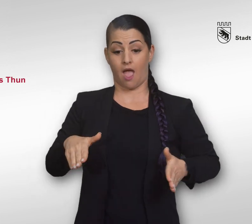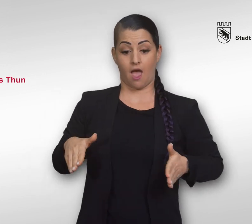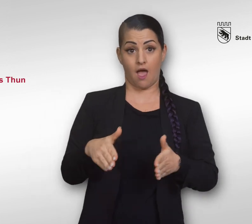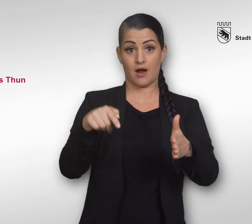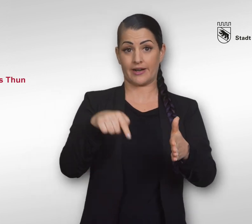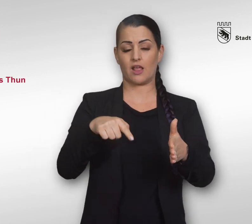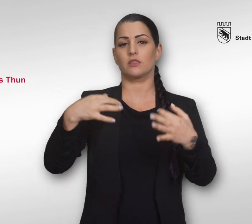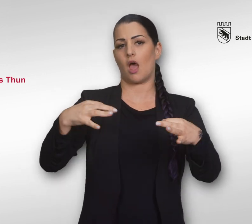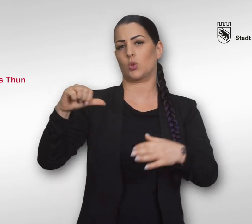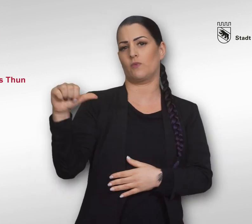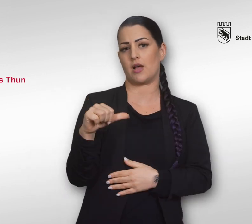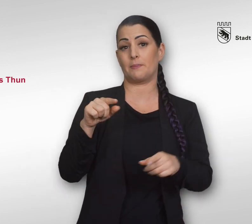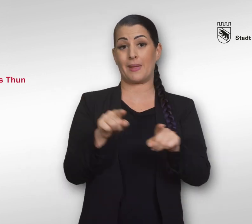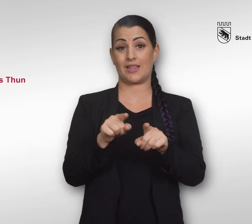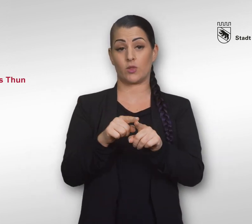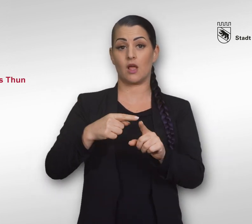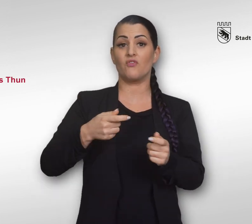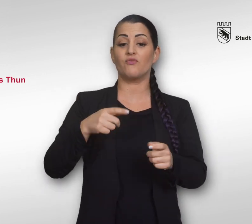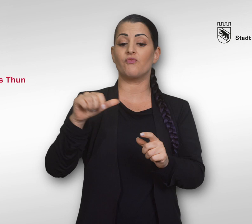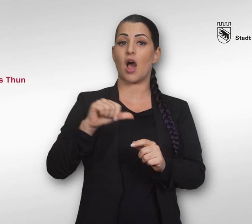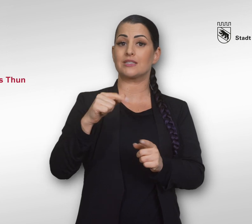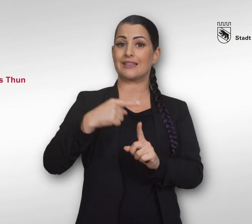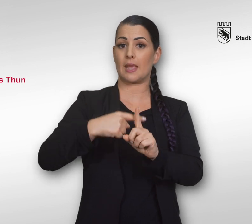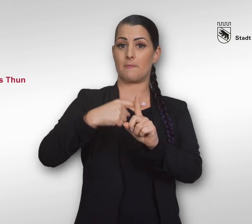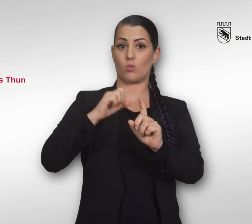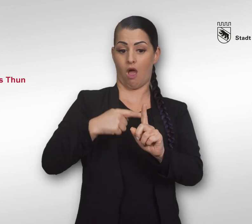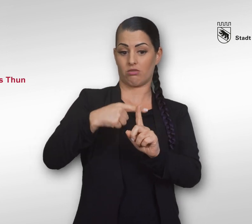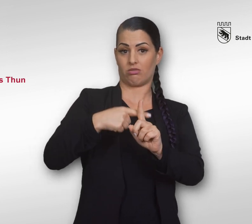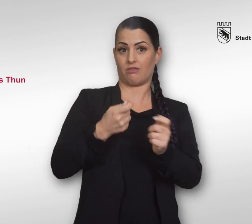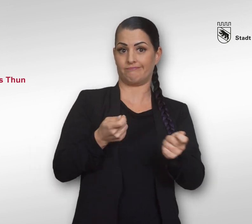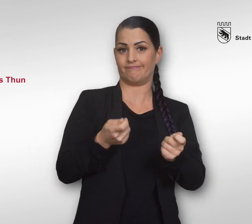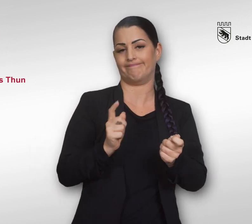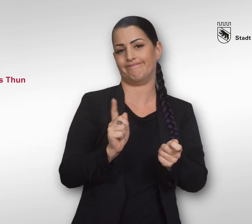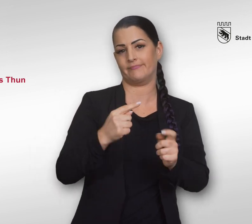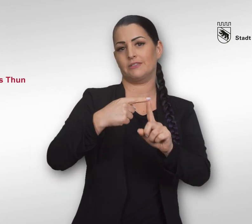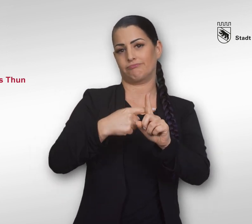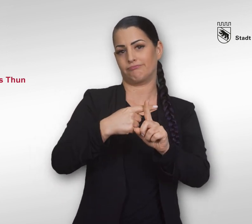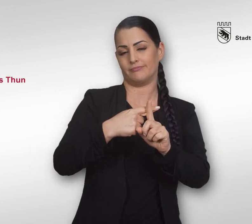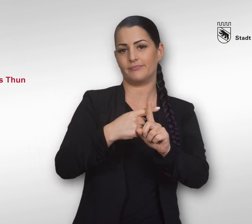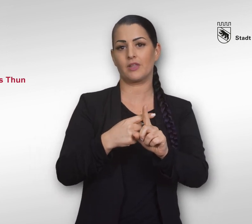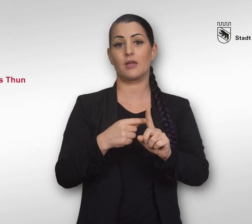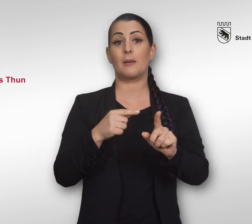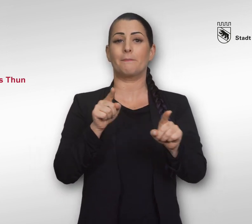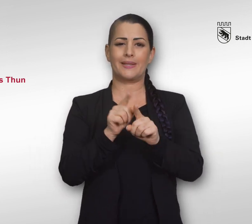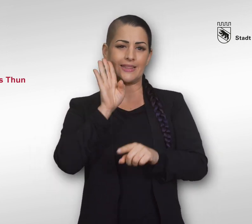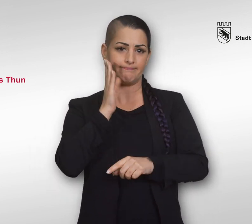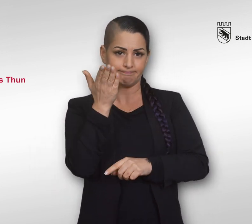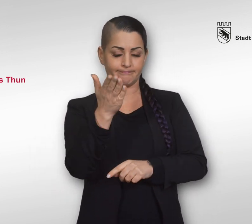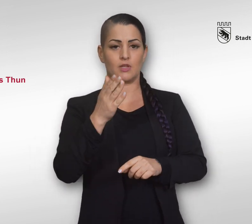Da es sich dabei um ein Naturgewässer handelt, kann auf die jeweilige Wassertemperatur kein Einfluss genommen werden. Beachten Sie